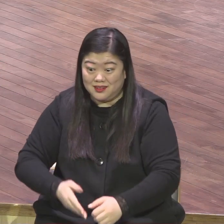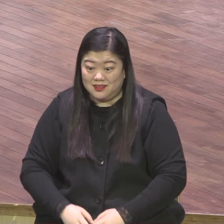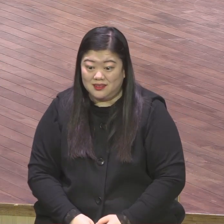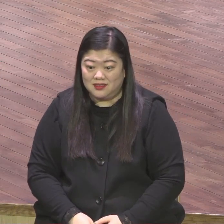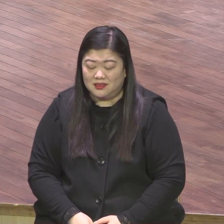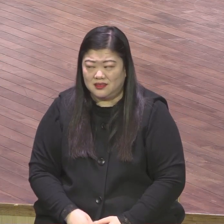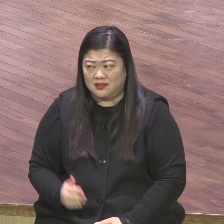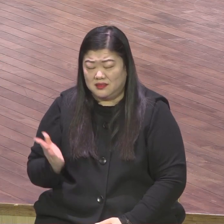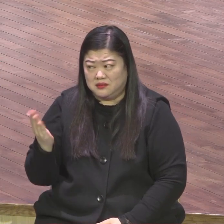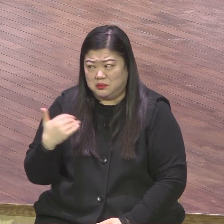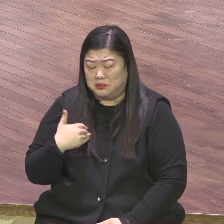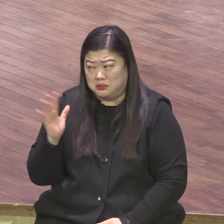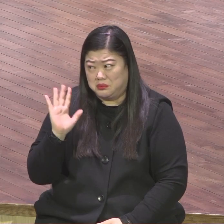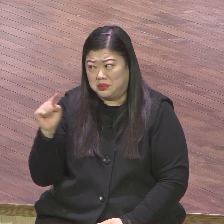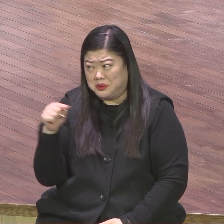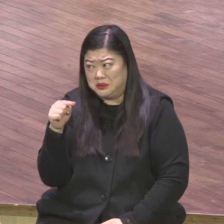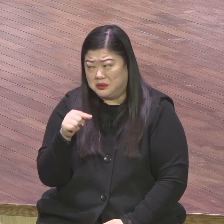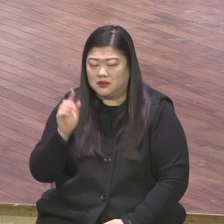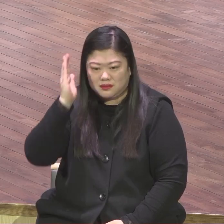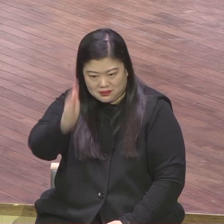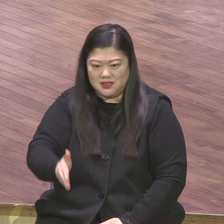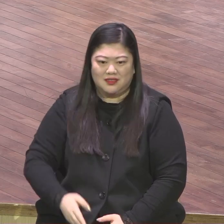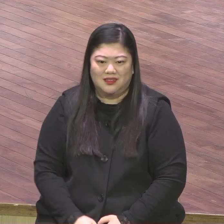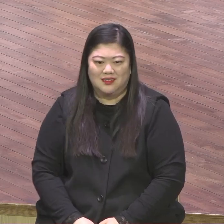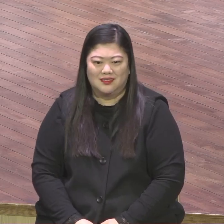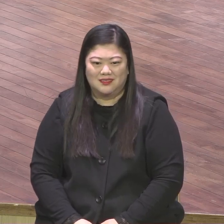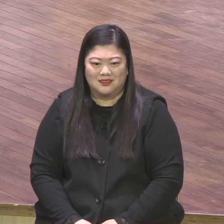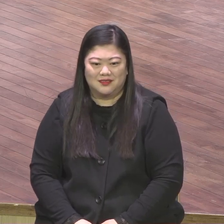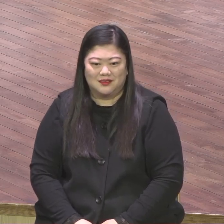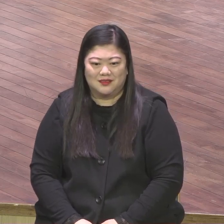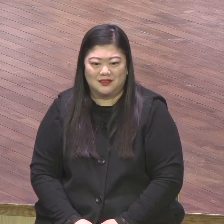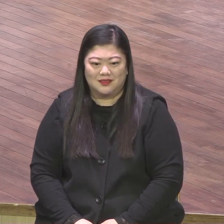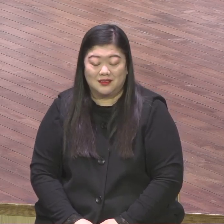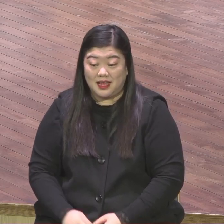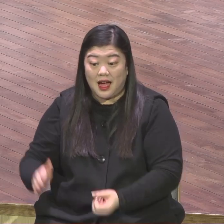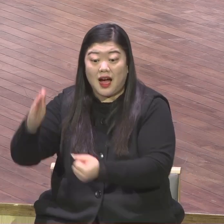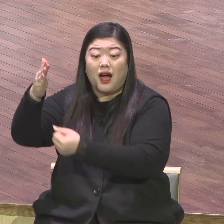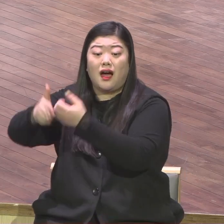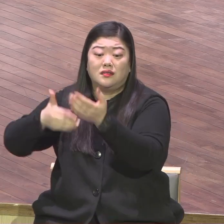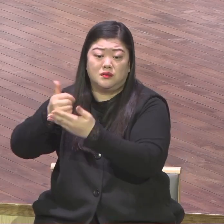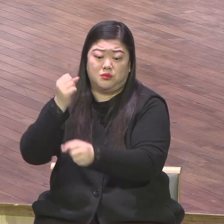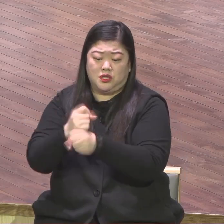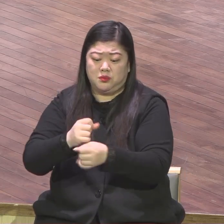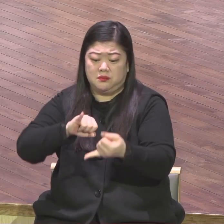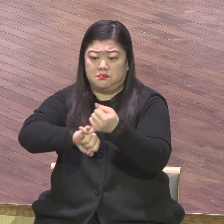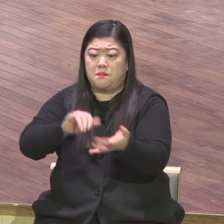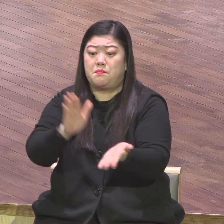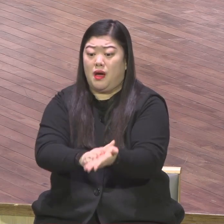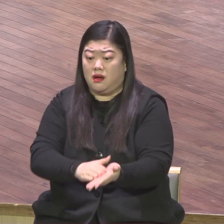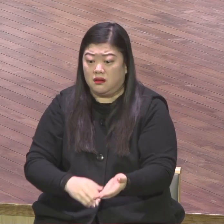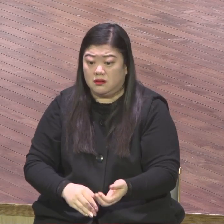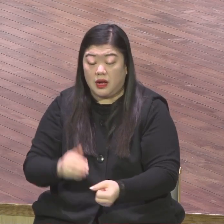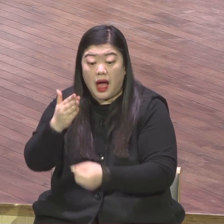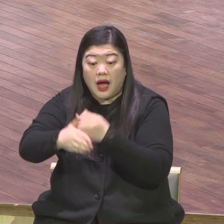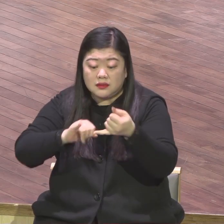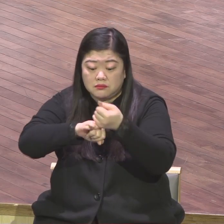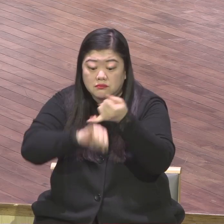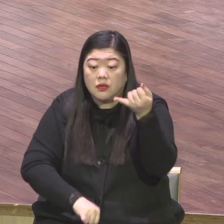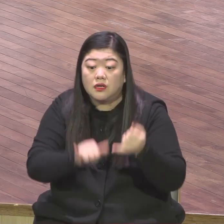하나님 말씀이에요 여호와의 말씀이니라 하나님 말씀은 절대로 틀리지 않습니다 237 나라